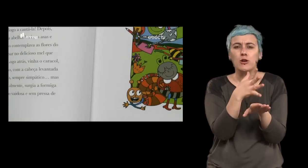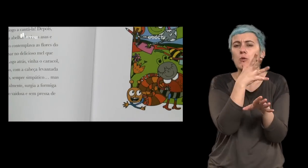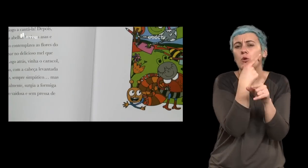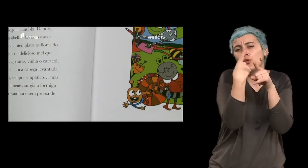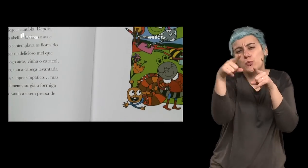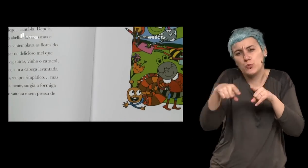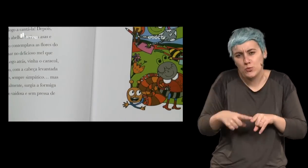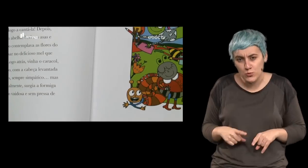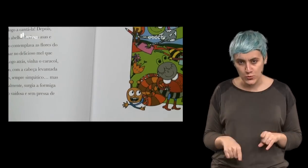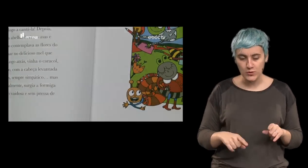as cores